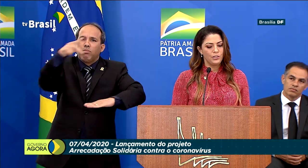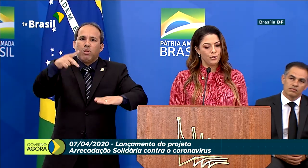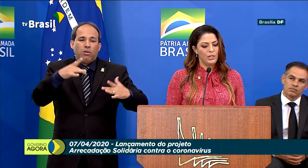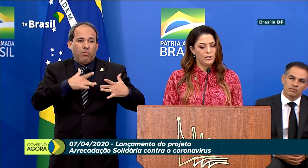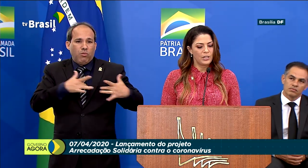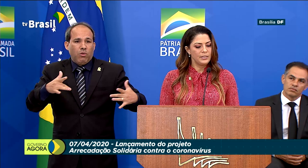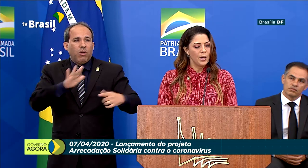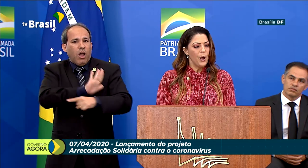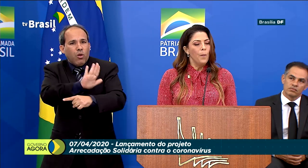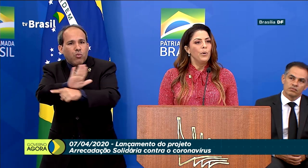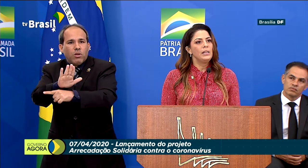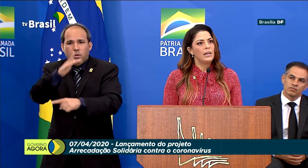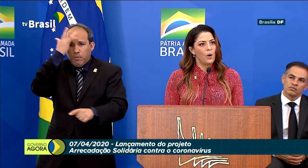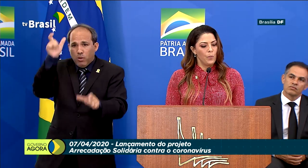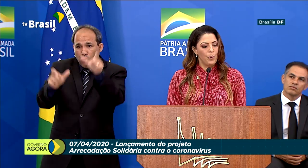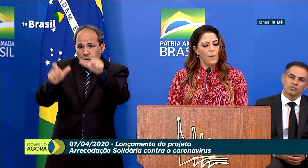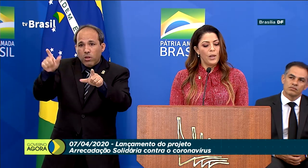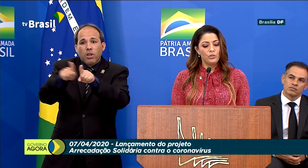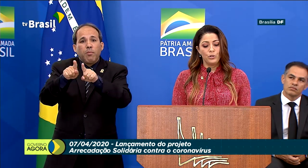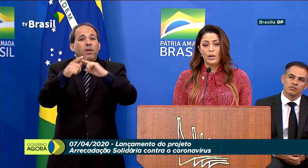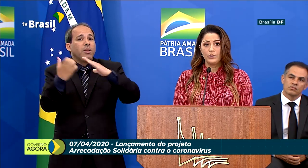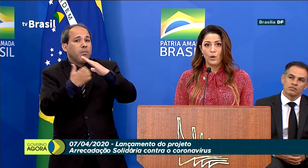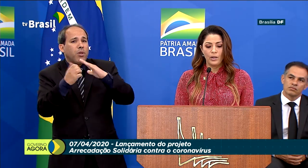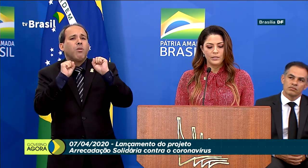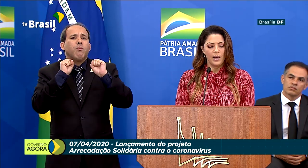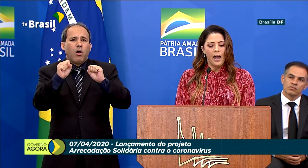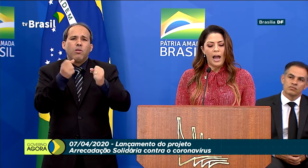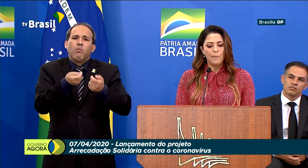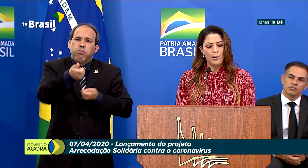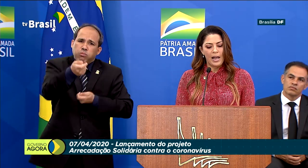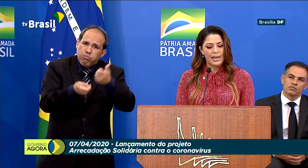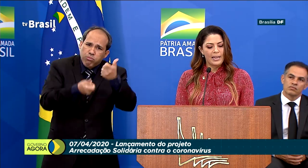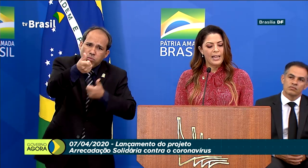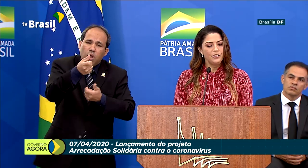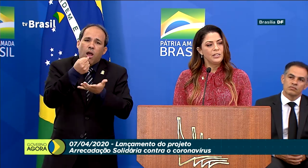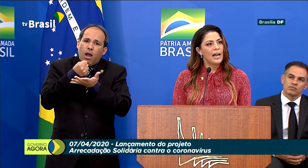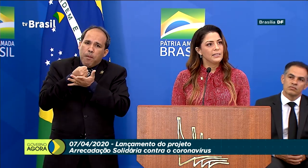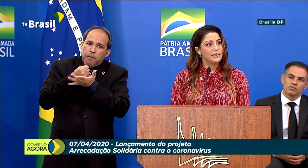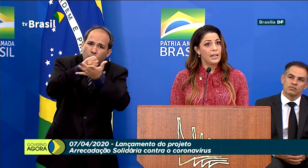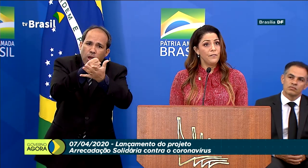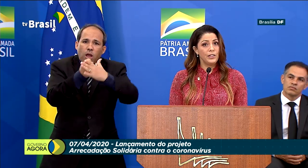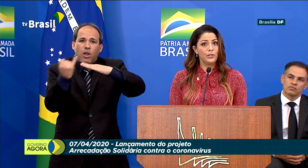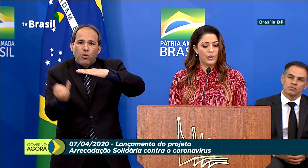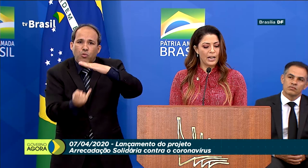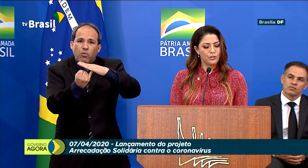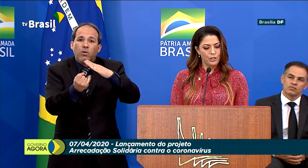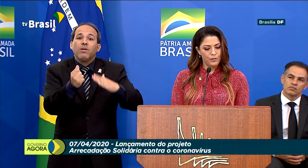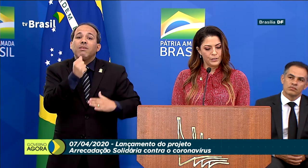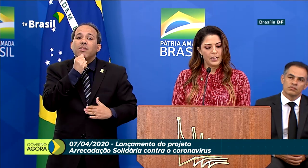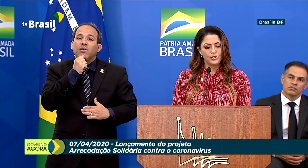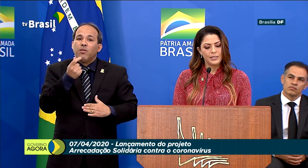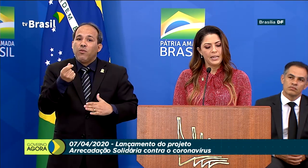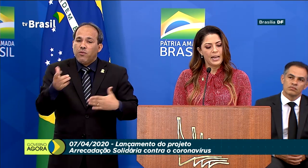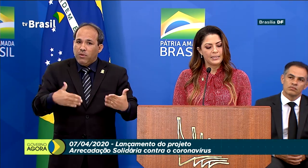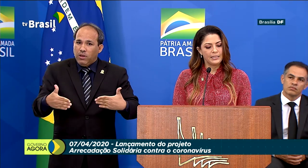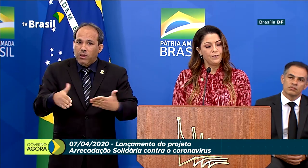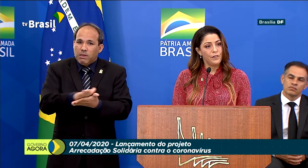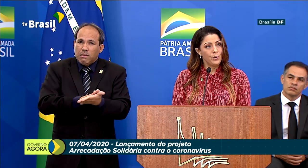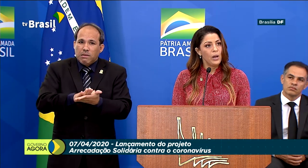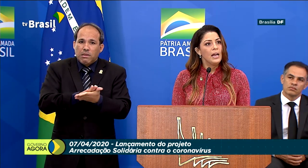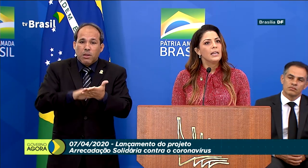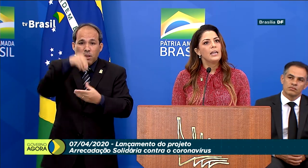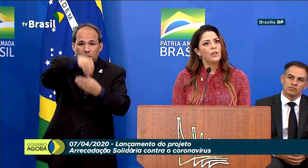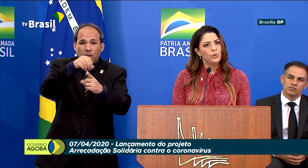físicas e jurídicas poderão, por meio de doações, apoiarem entidades sem fins lucrativos da sociedade